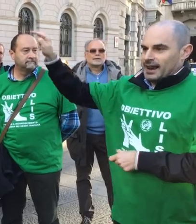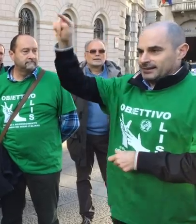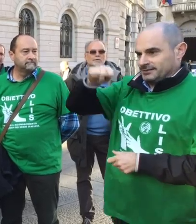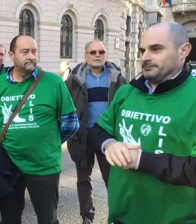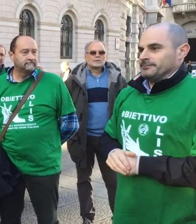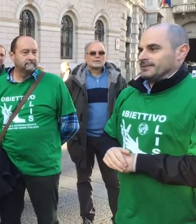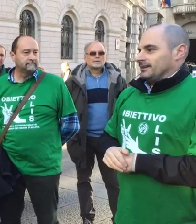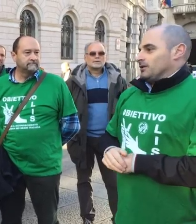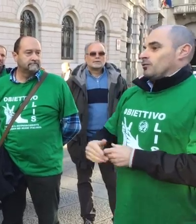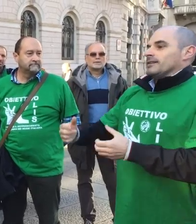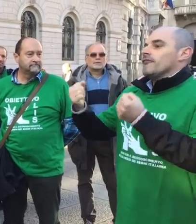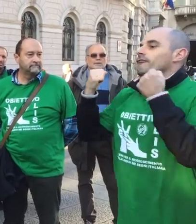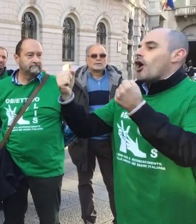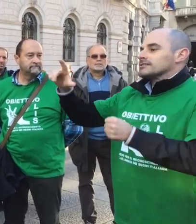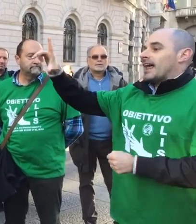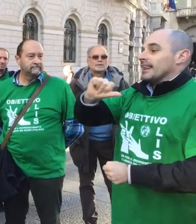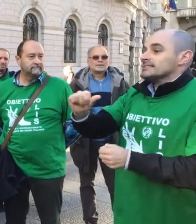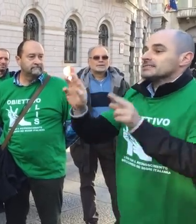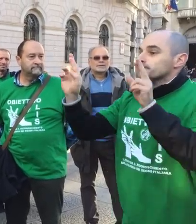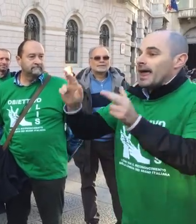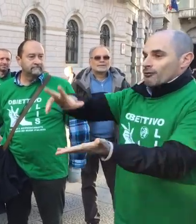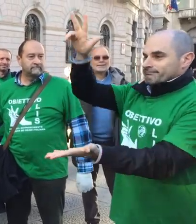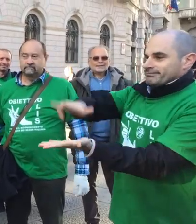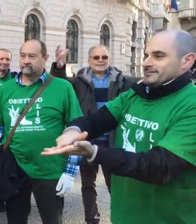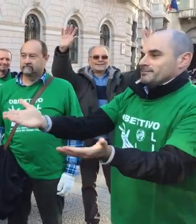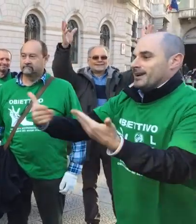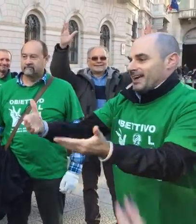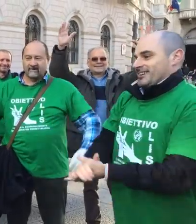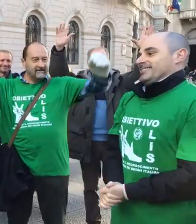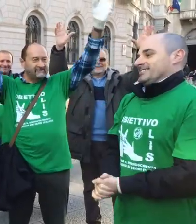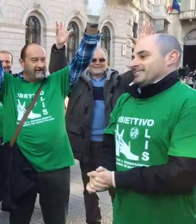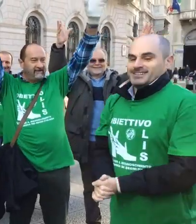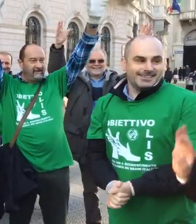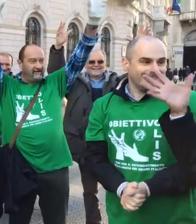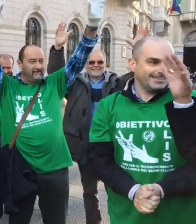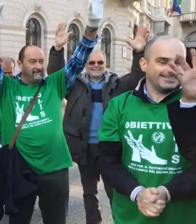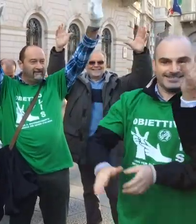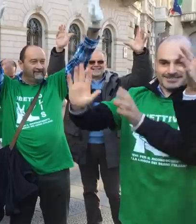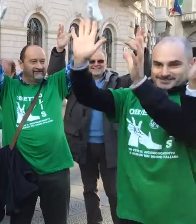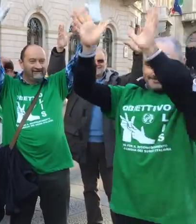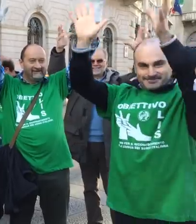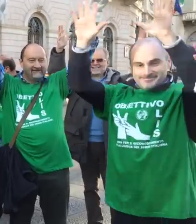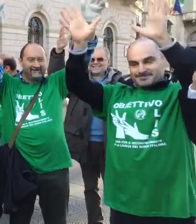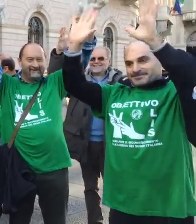tutte le città d'Italia. Forza, Lise, Lise, Lise, Lise!